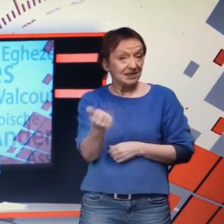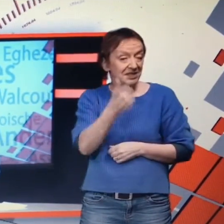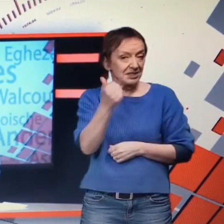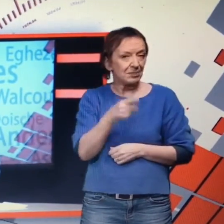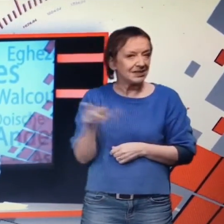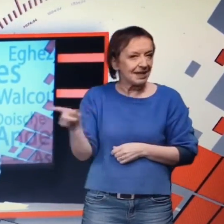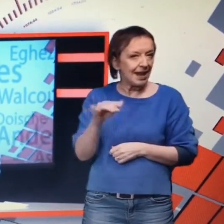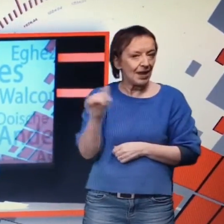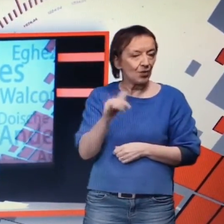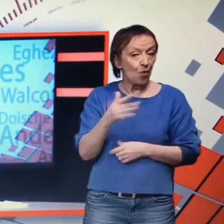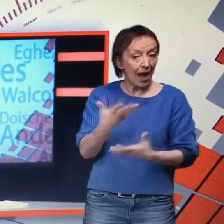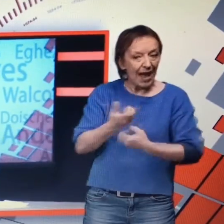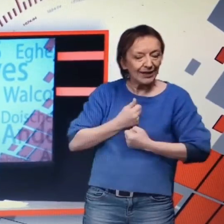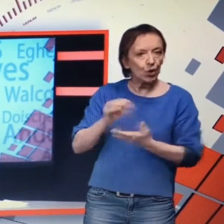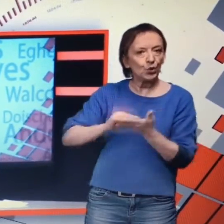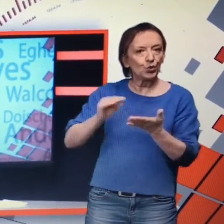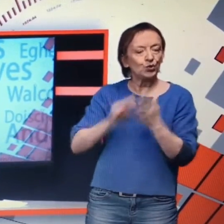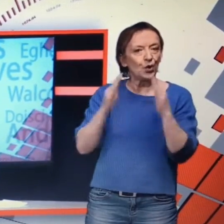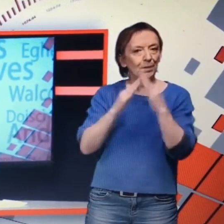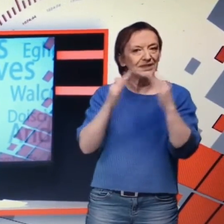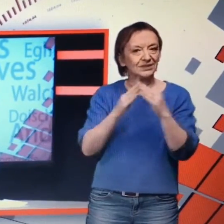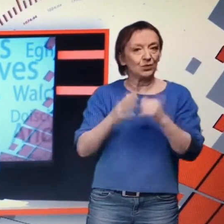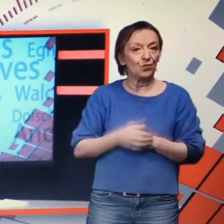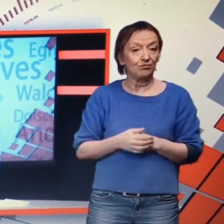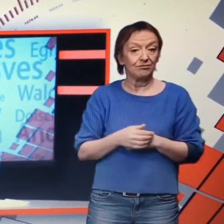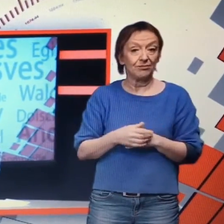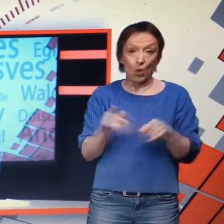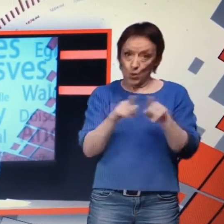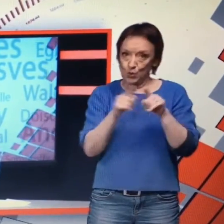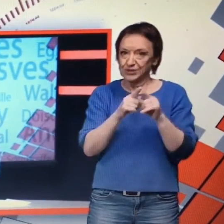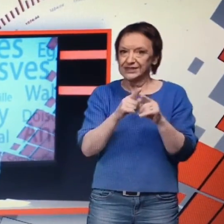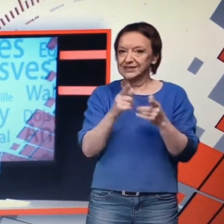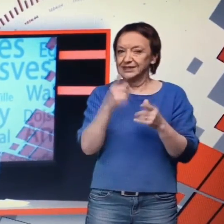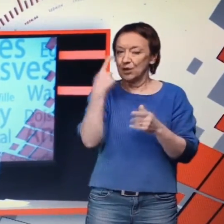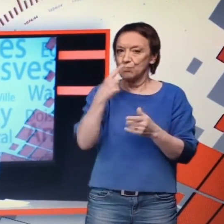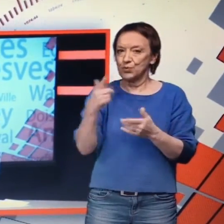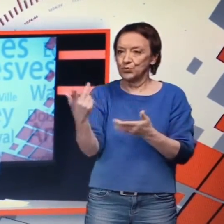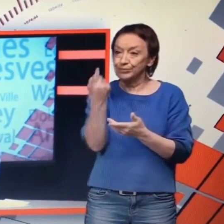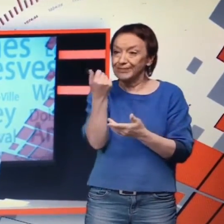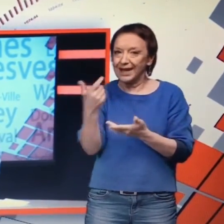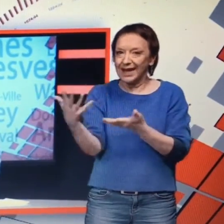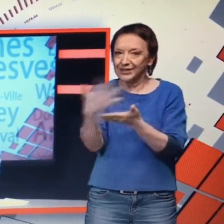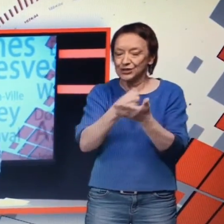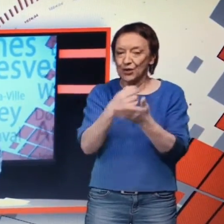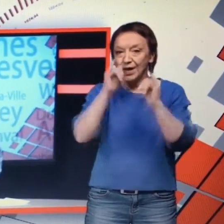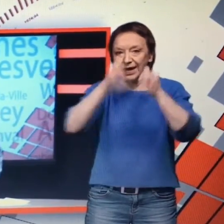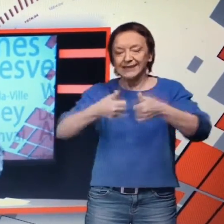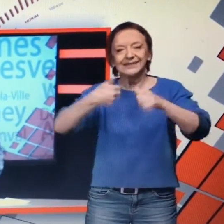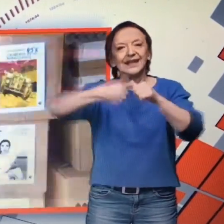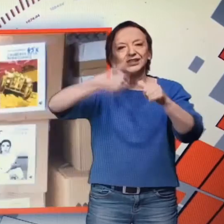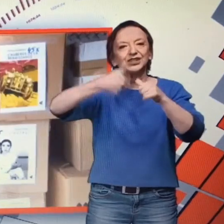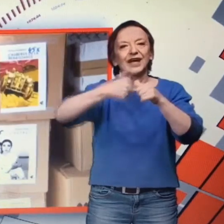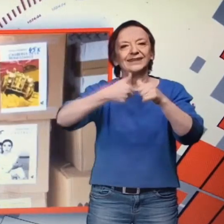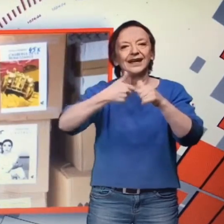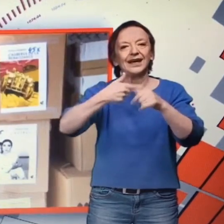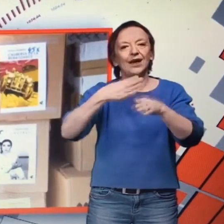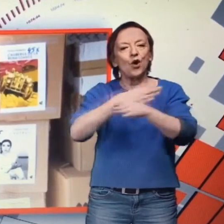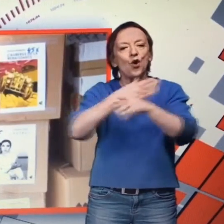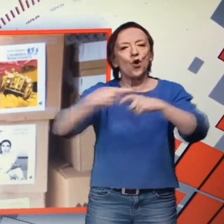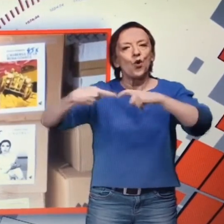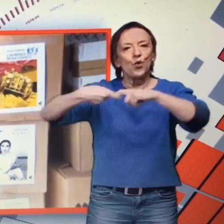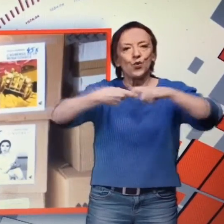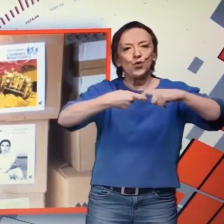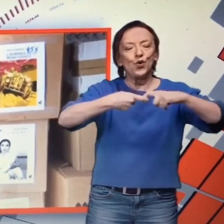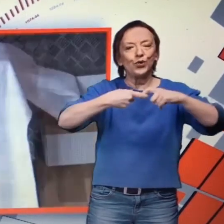installera bientôt, tenez-vous bien, une roulotte dans son jardin. Vous allez de suite comprendre. Des cartons, des